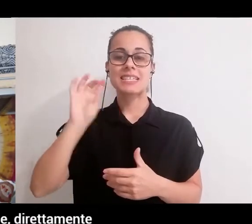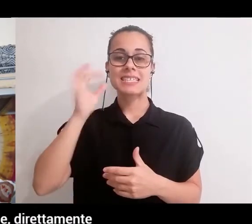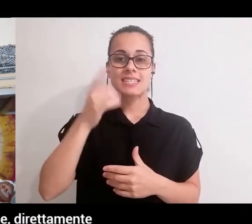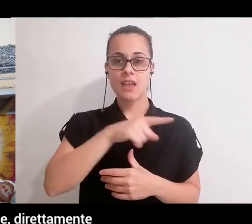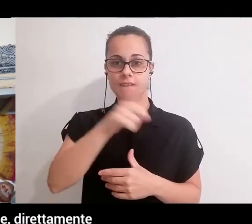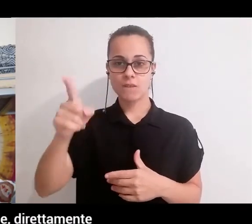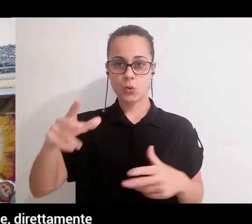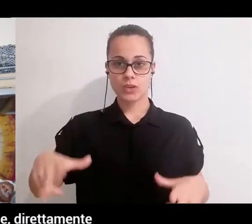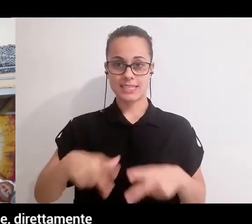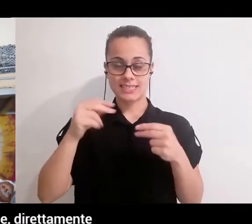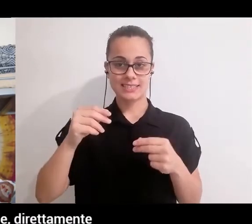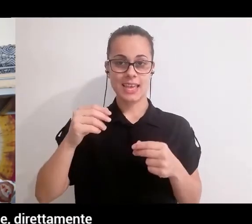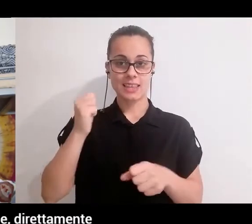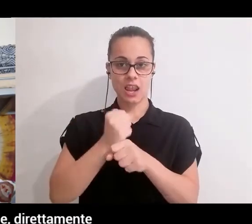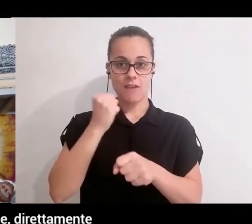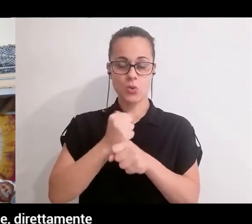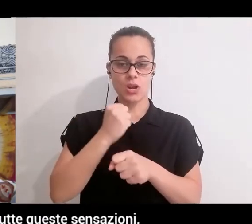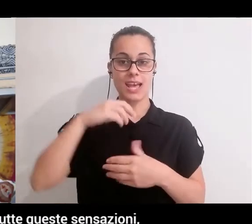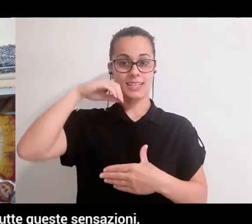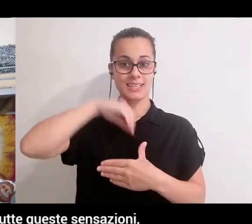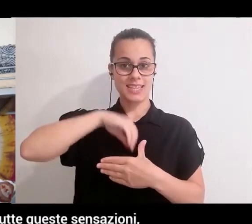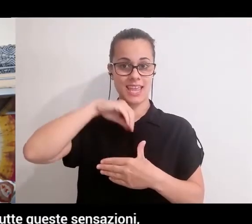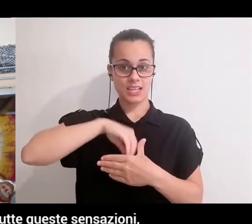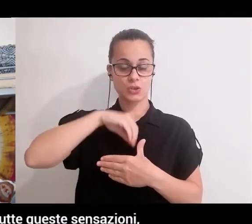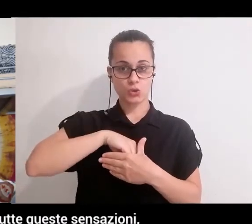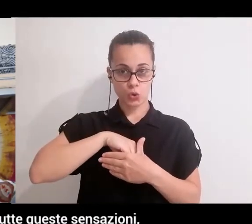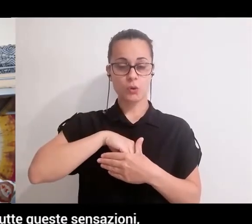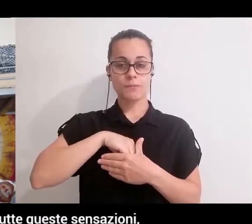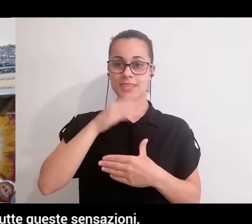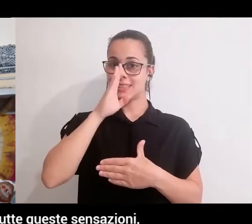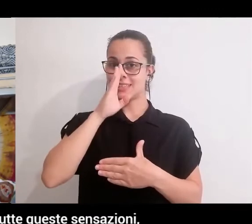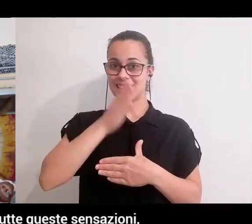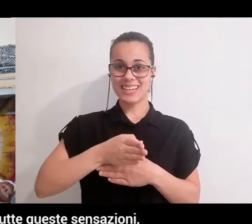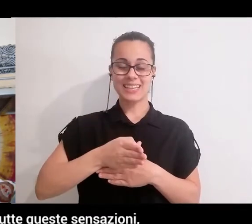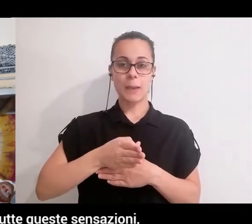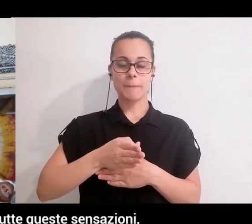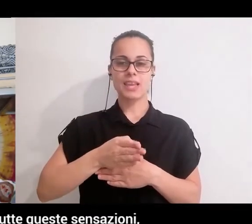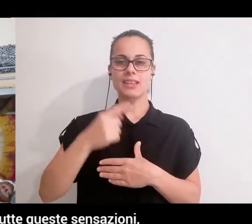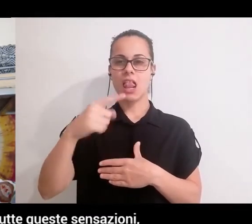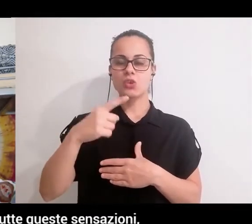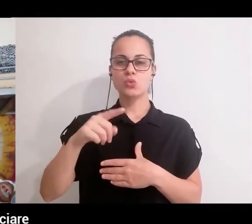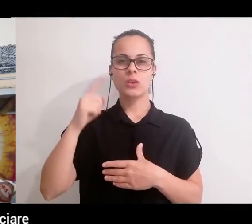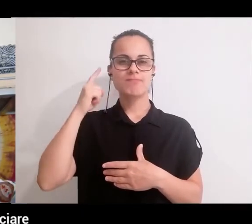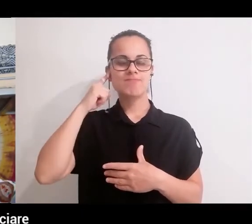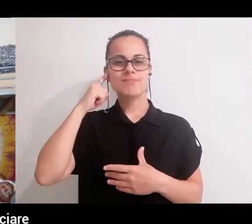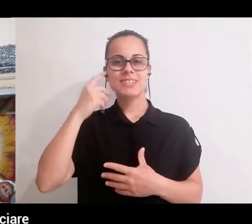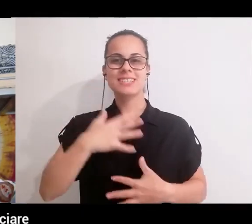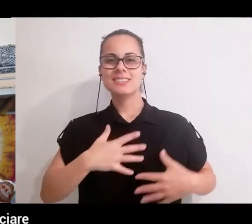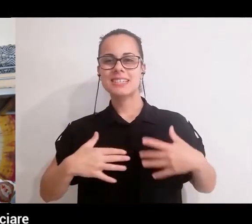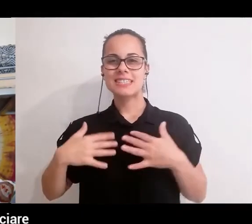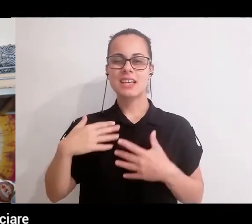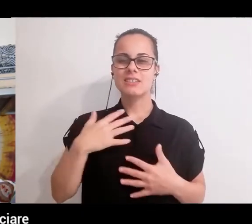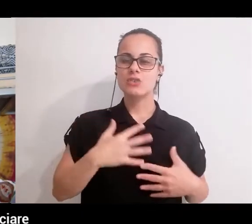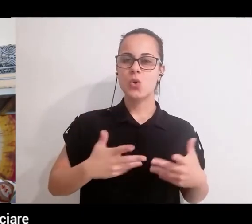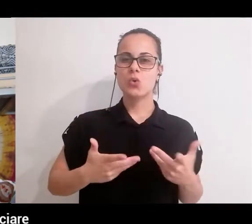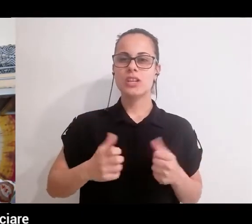quindi direttamente su queste dighe, direttamente su questi attaccamenti, direttamente su tutte queste sensazioni, questi traumi